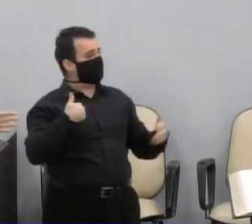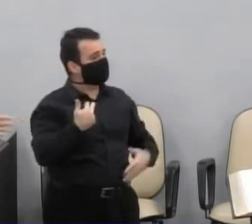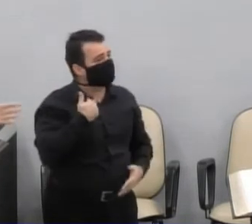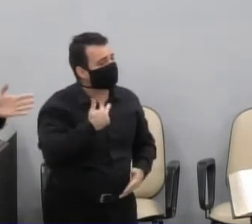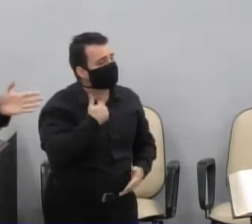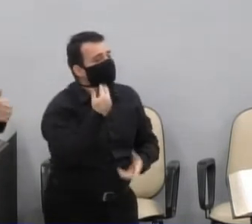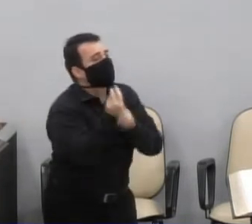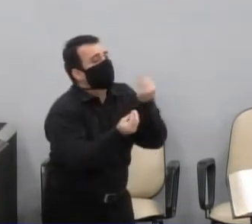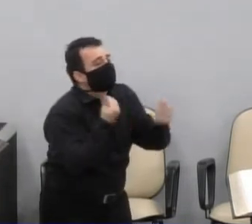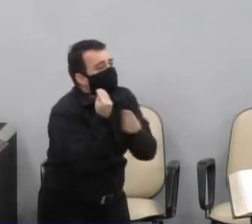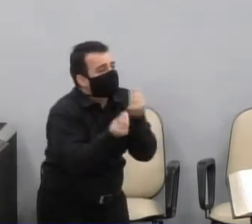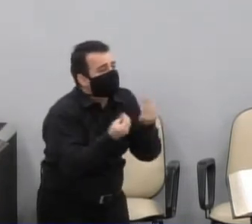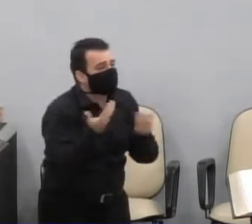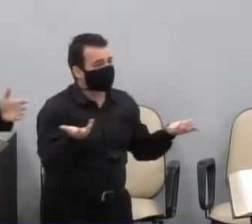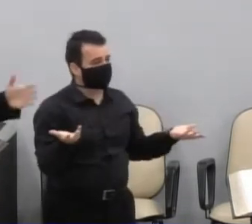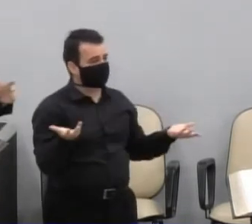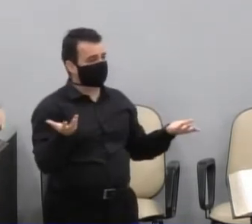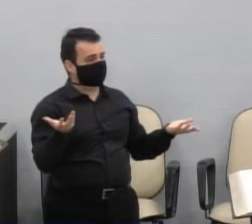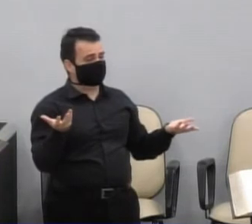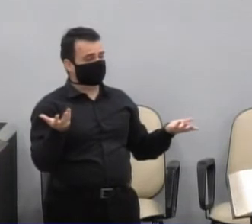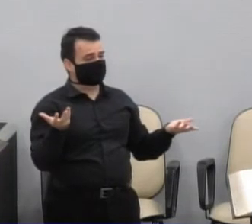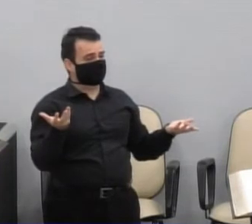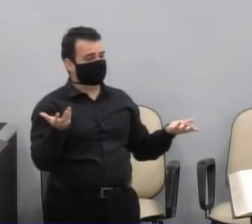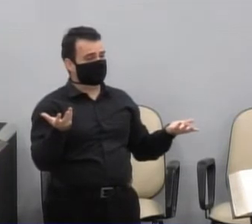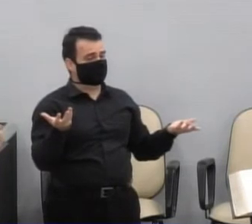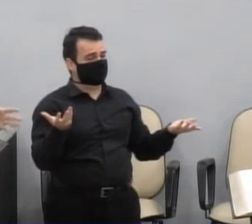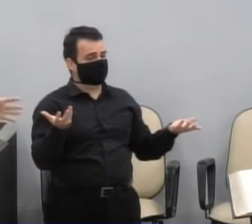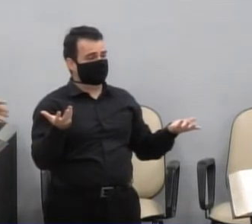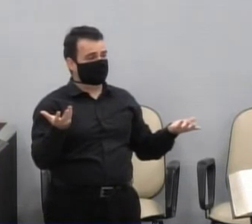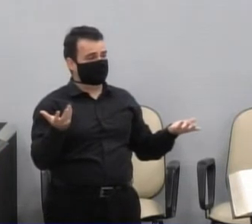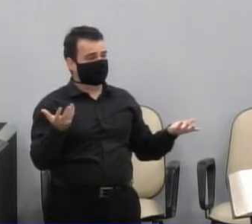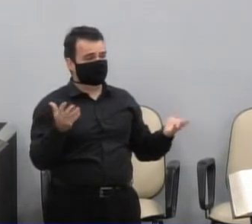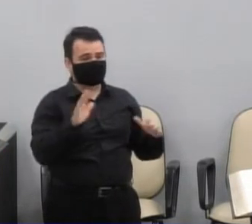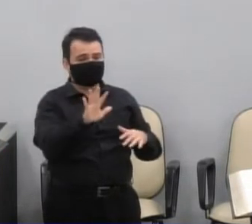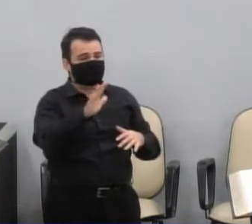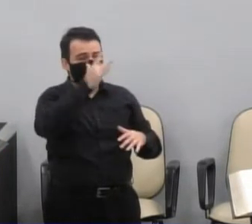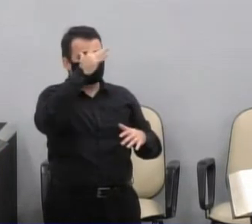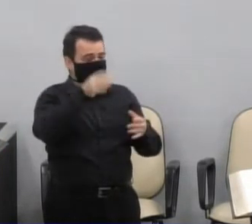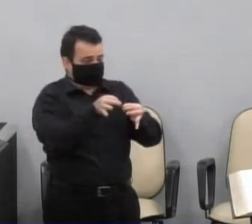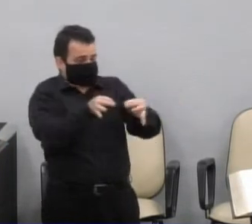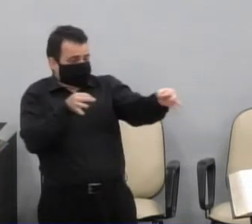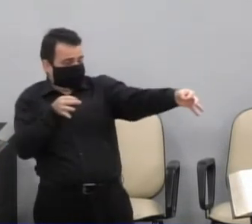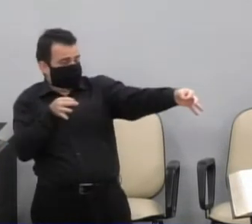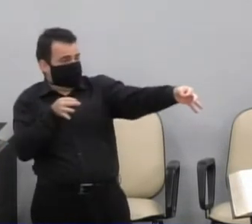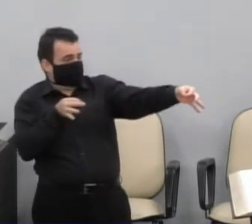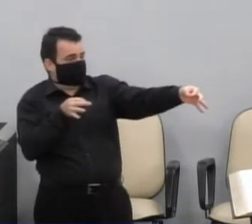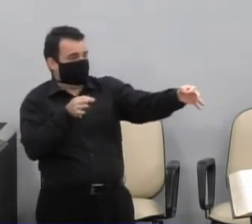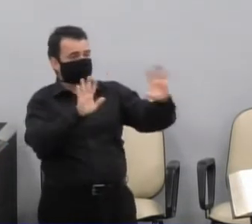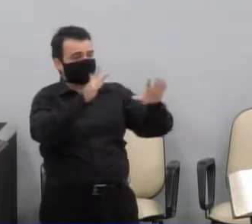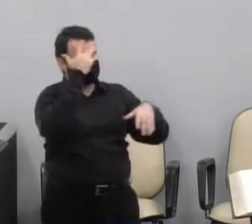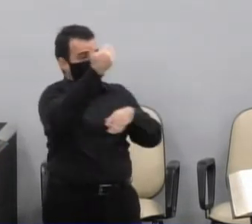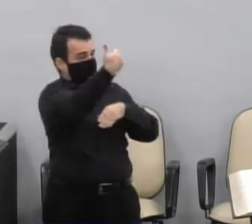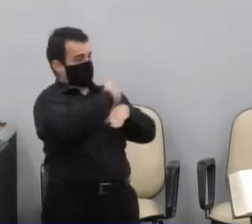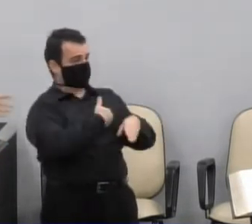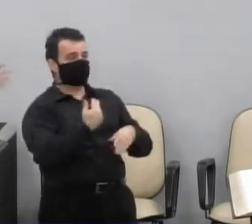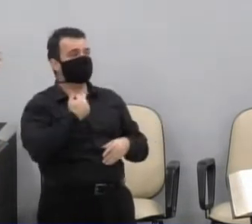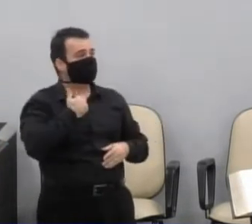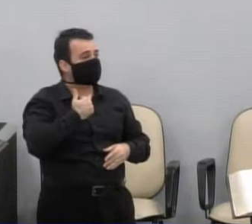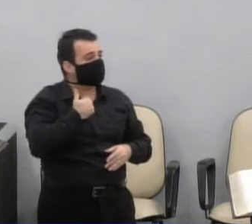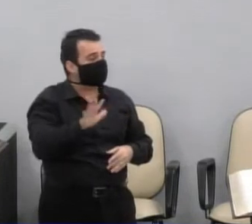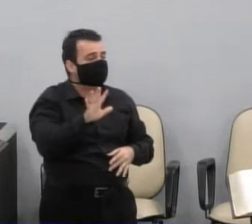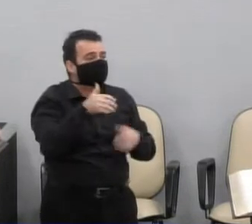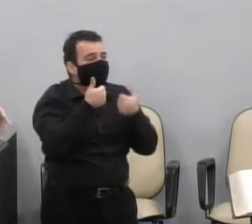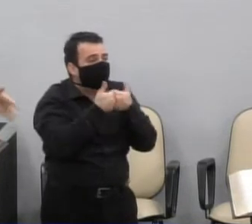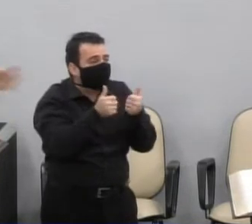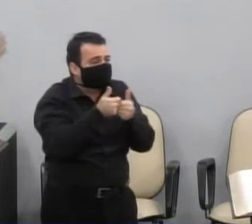é um imóvel de 50, 100 metros quadrados, e não pode entrar ninguém, um ônibus, que tem 30